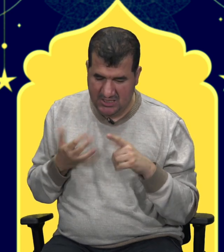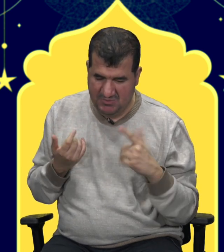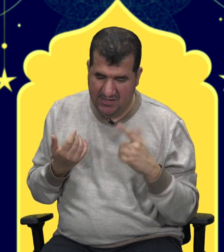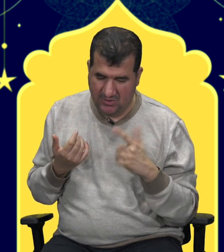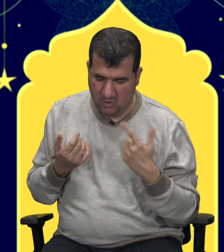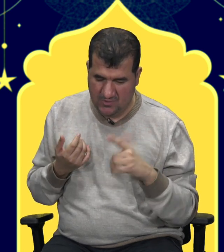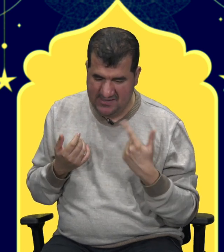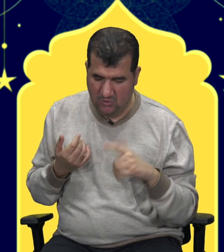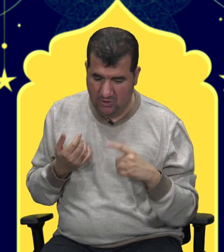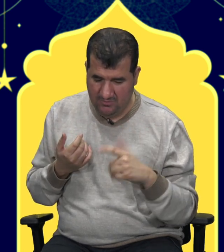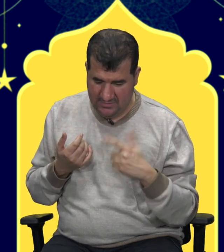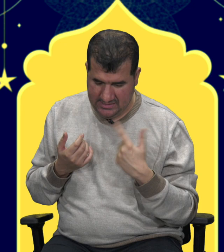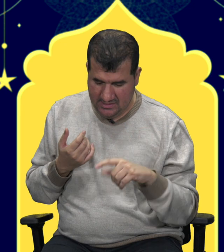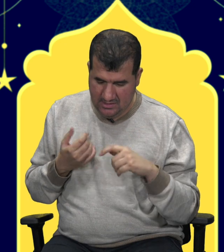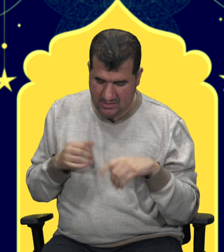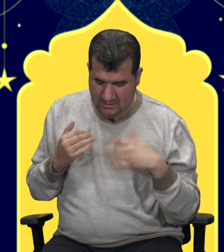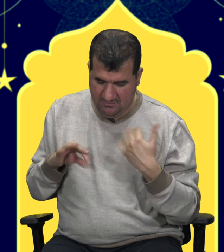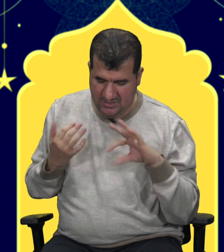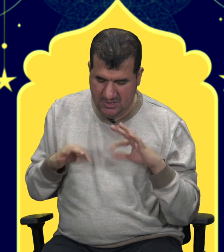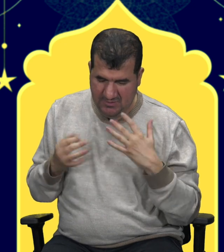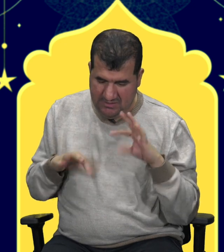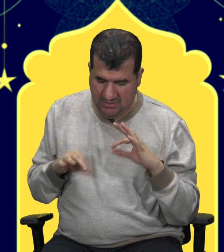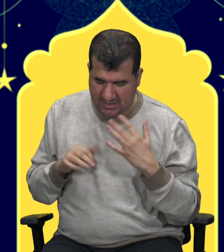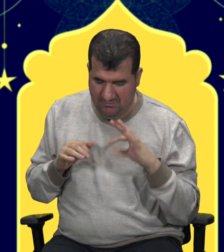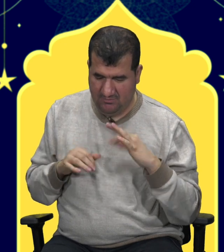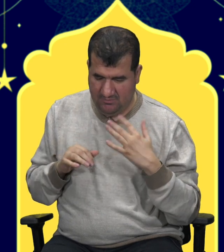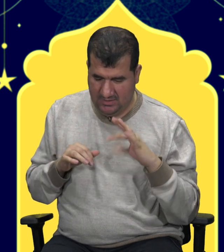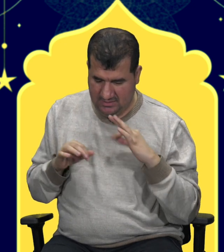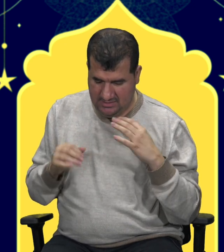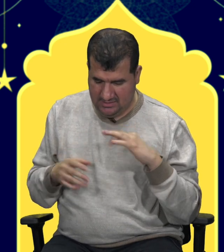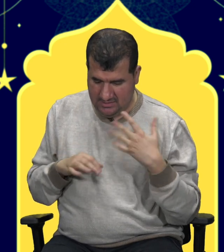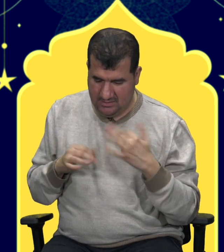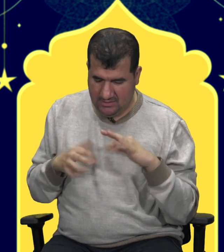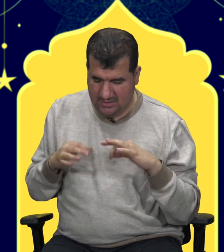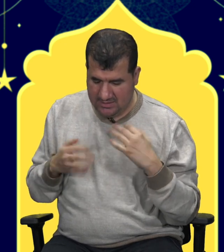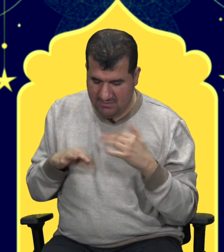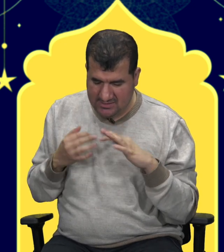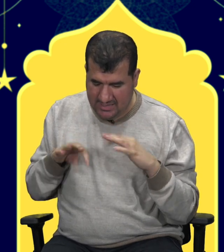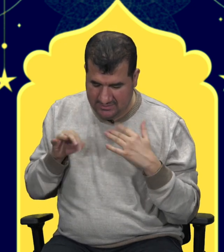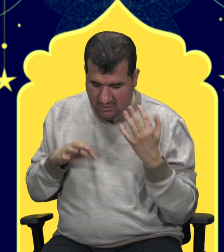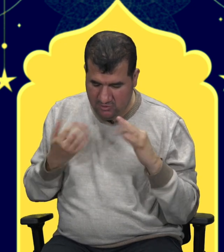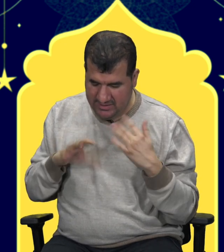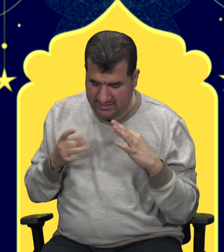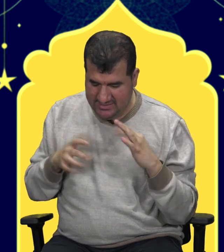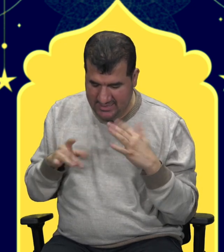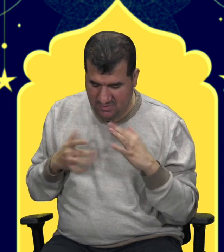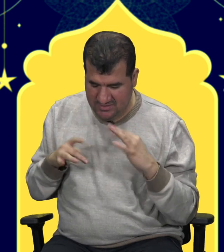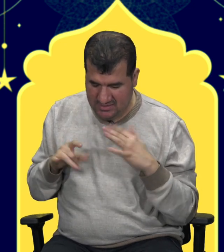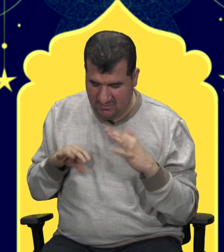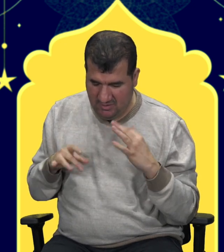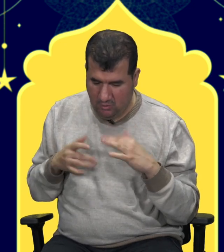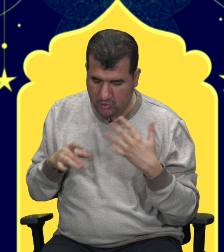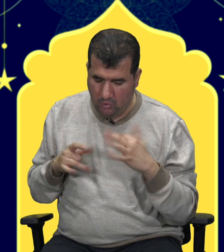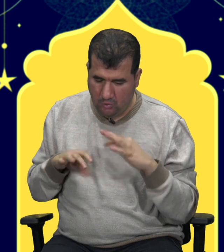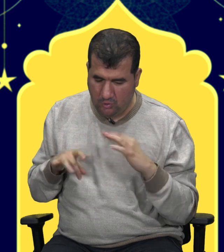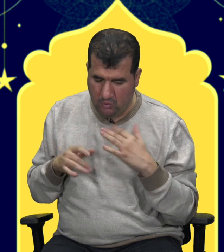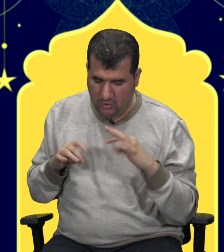pilavını çok seviyorum. Pirinç pilavını benim Ramazan ayında özellikle sevmemin sebebi ortaokulda okurken